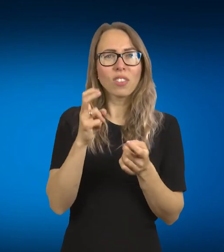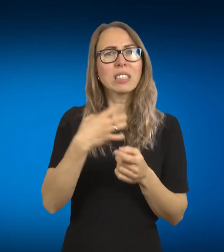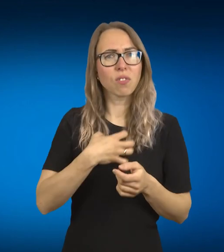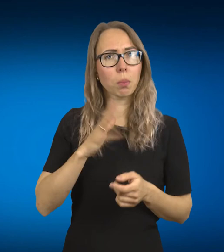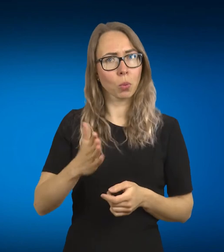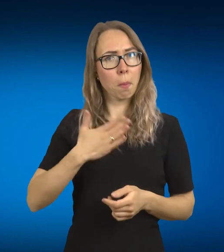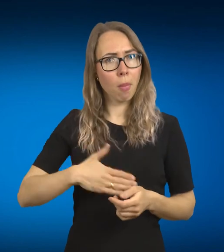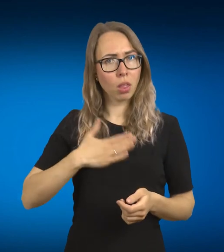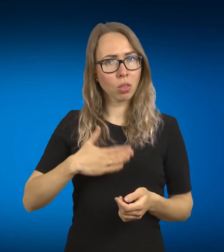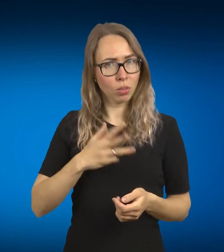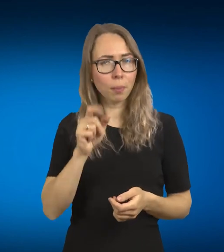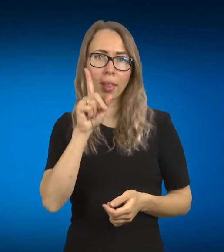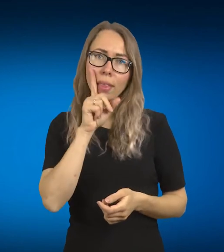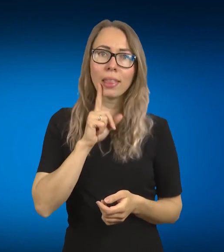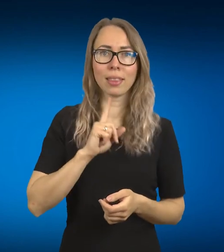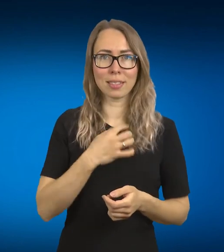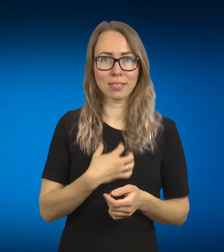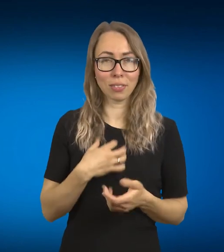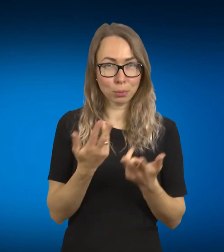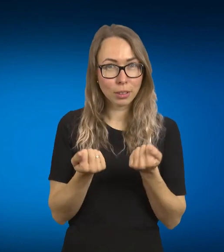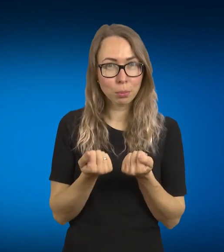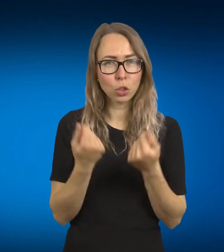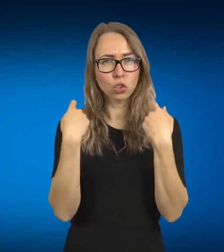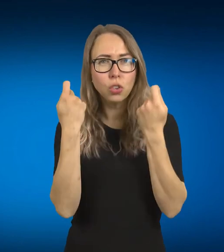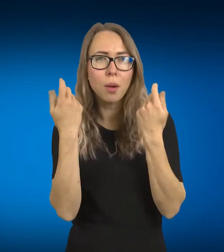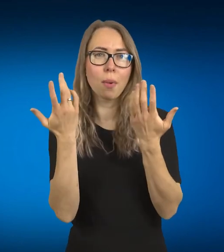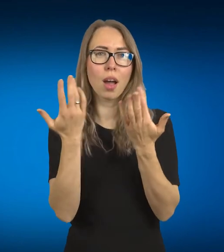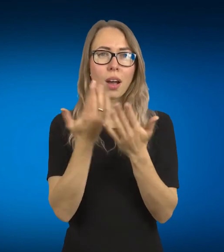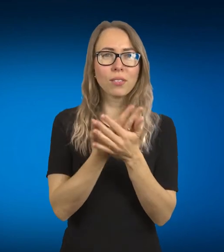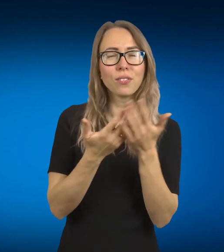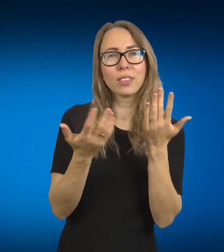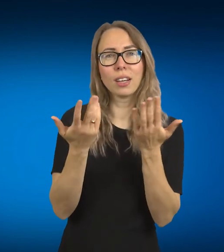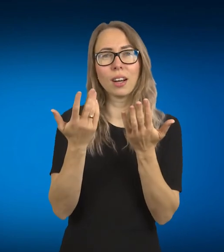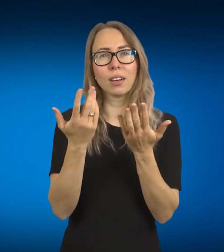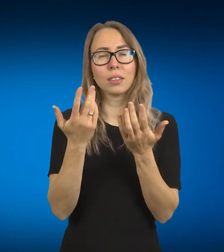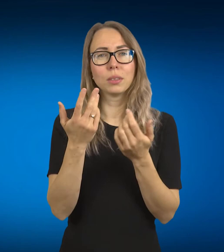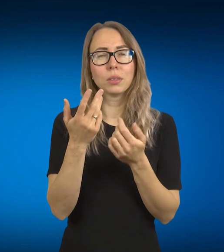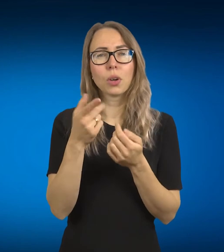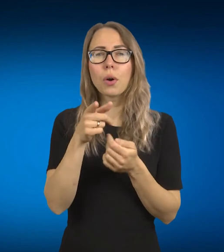veiktų visi sensoriai ir davikliai. Ar tu matytum save, va tuo dar vienu žingsni priekyje?